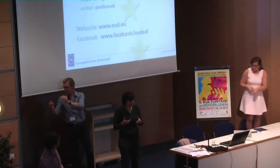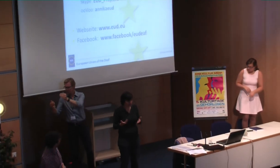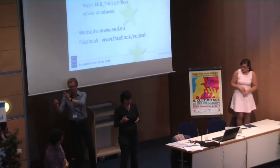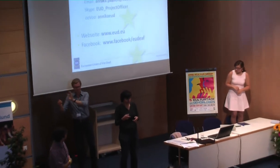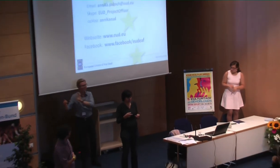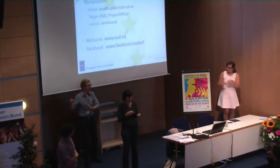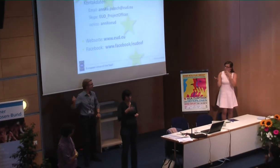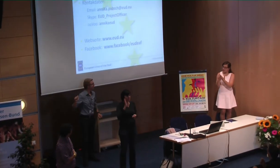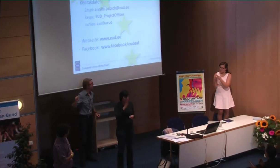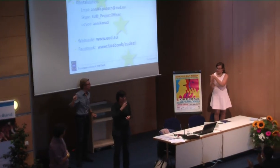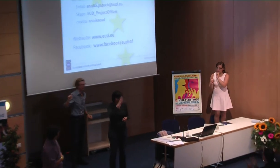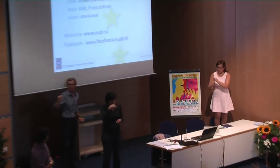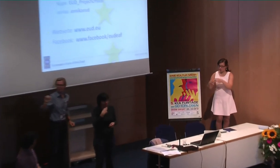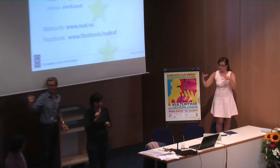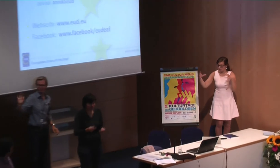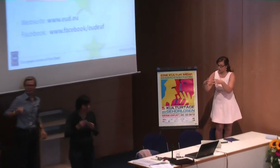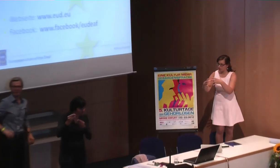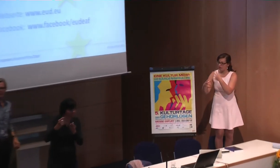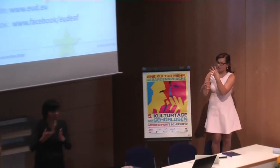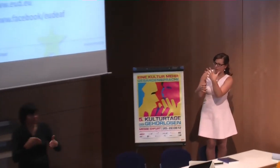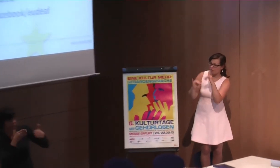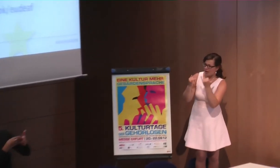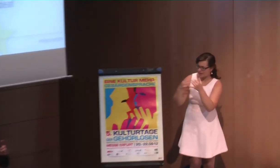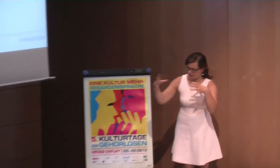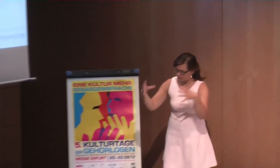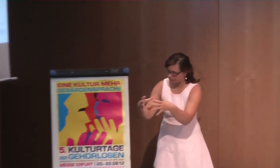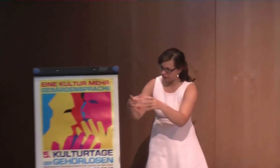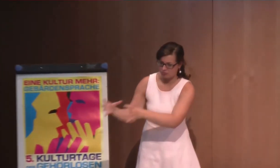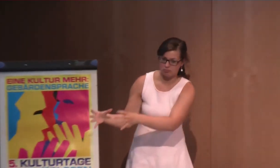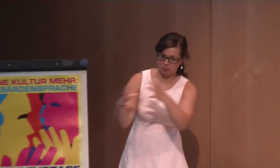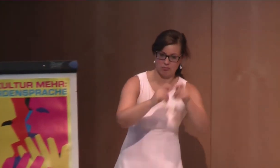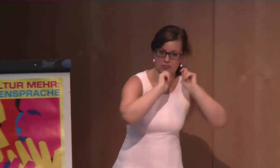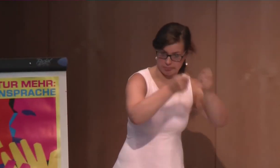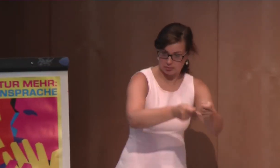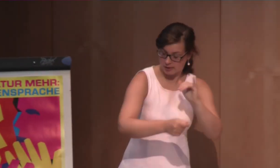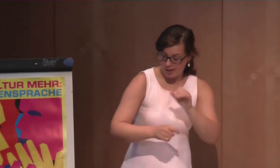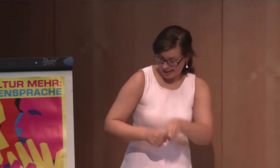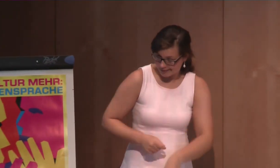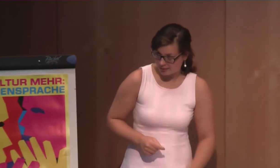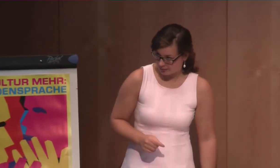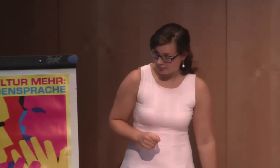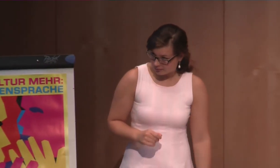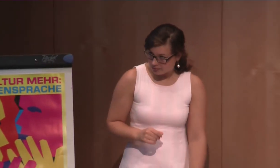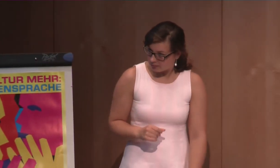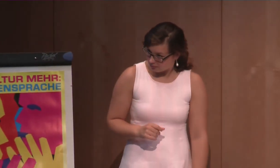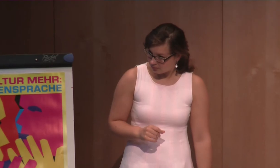da diese Einflage machen, hätte man theoretisch die Möglichkeit zu klagen, wenn man zusammenschließt mit vier, fünf Eltern und dann wirklich Klage einweite, kann man das tun.